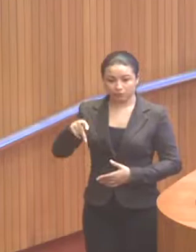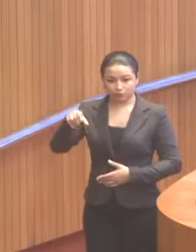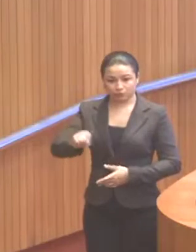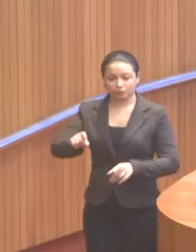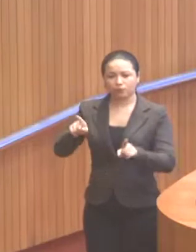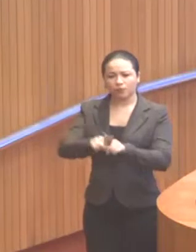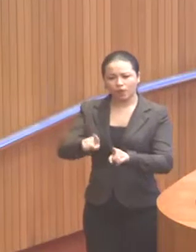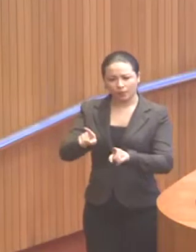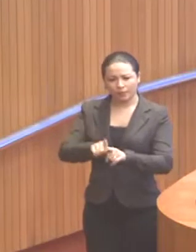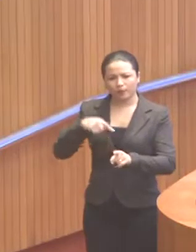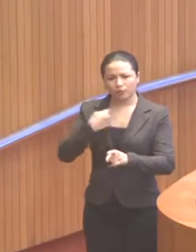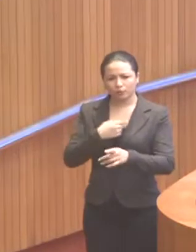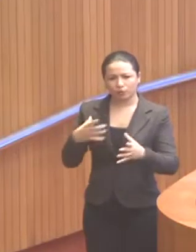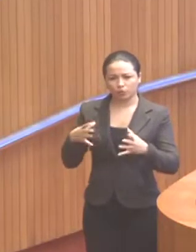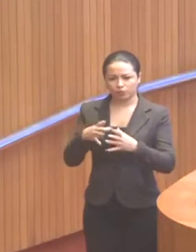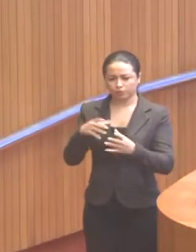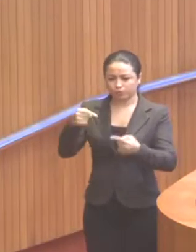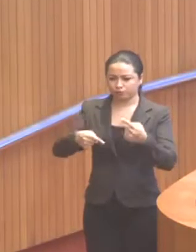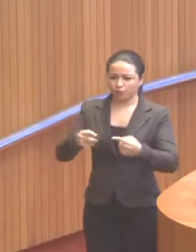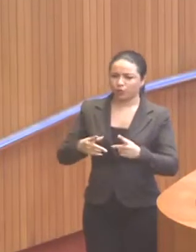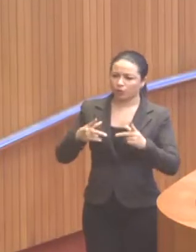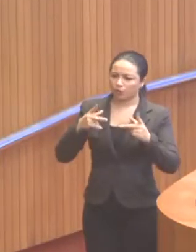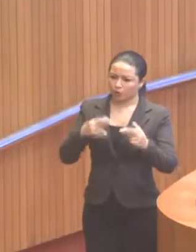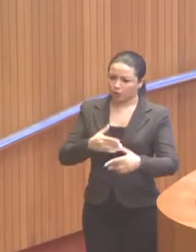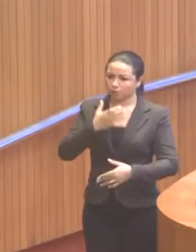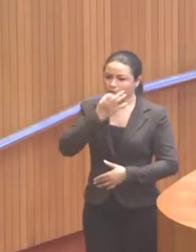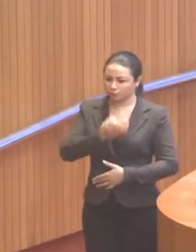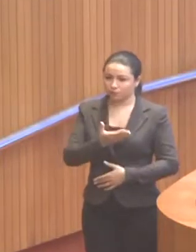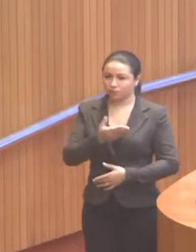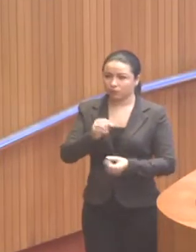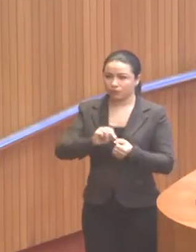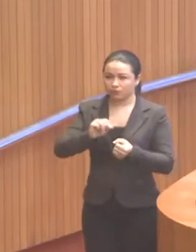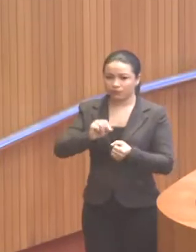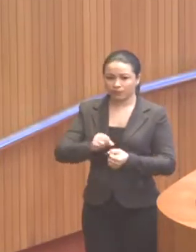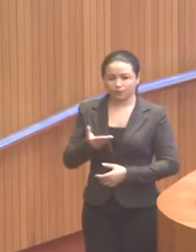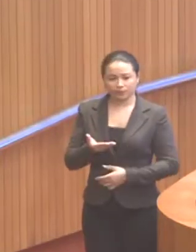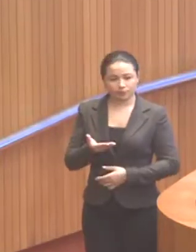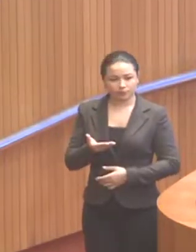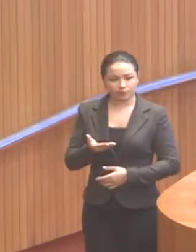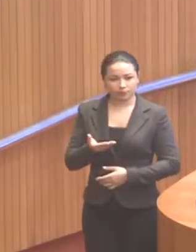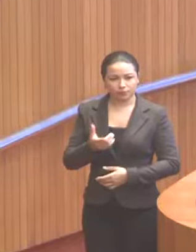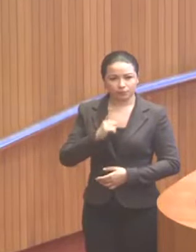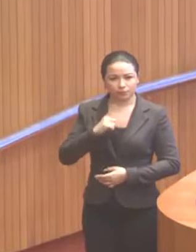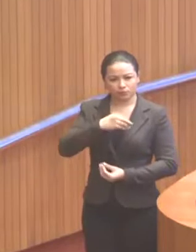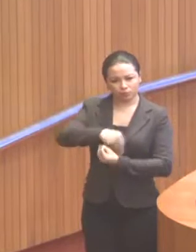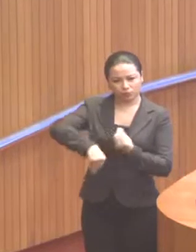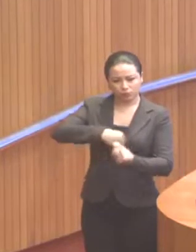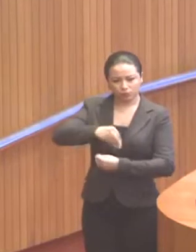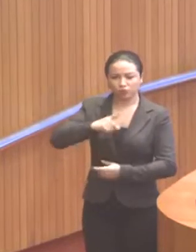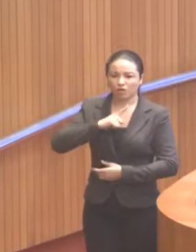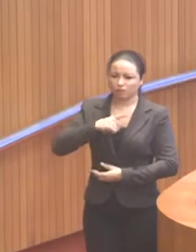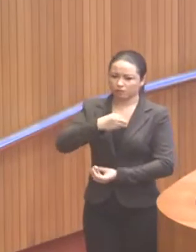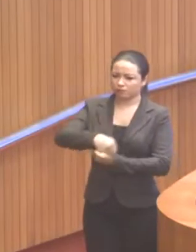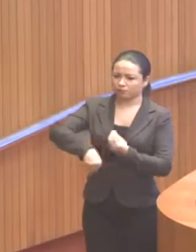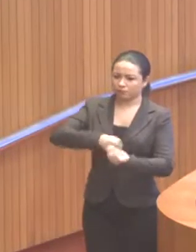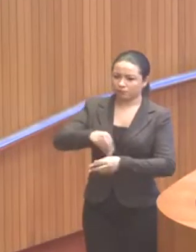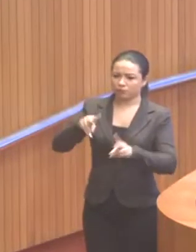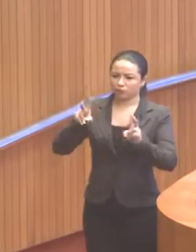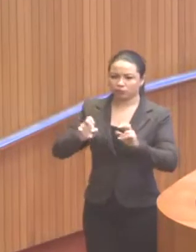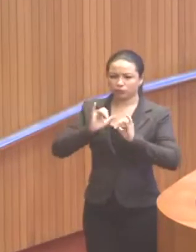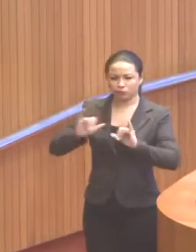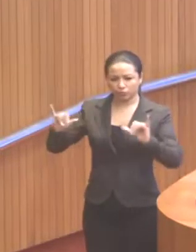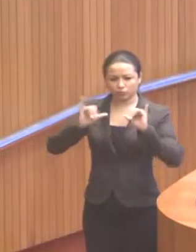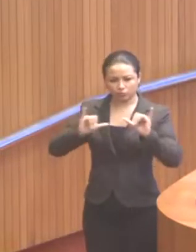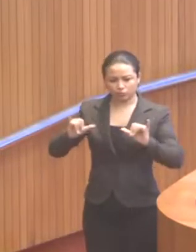também, que é o nosso partido, seguiu no mesmo alinhamento, teve envolvimento e está no envolvimento em relação à